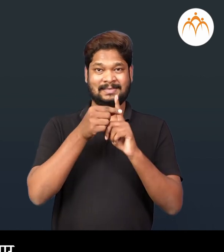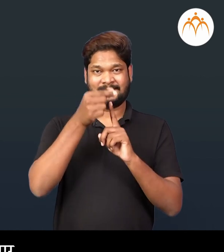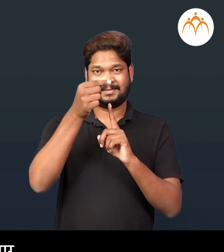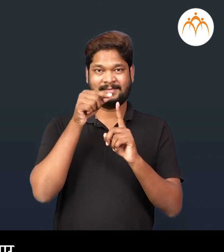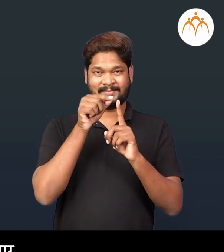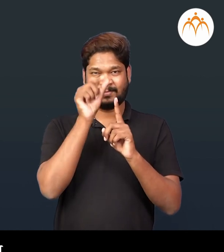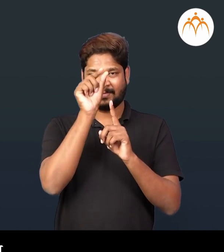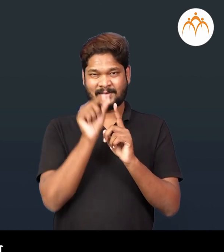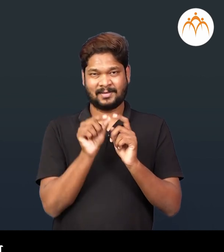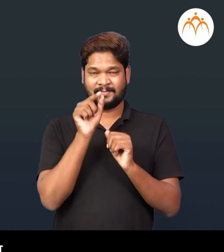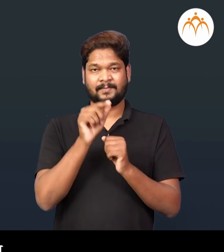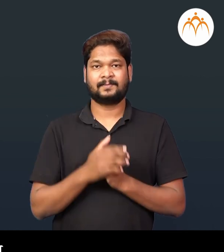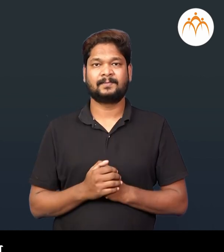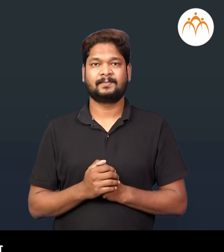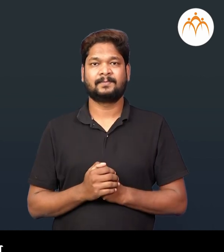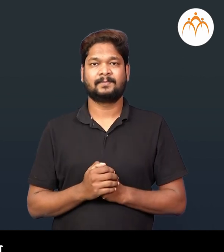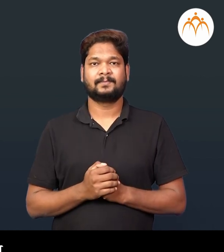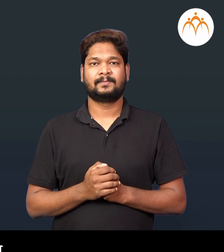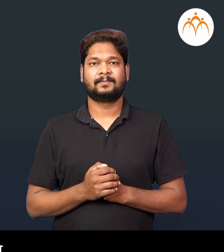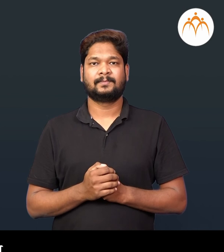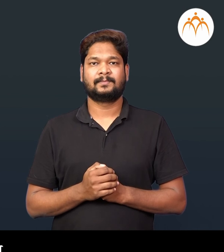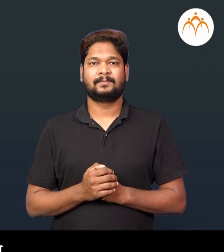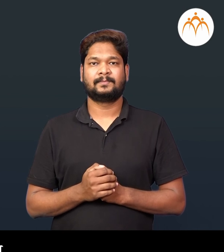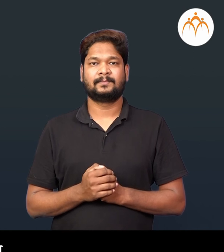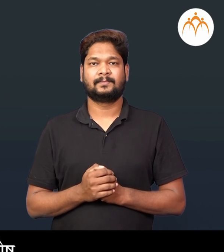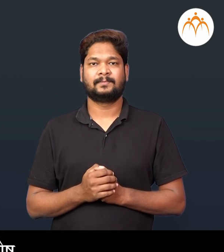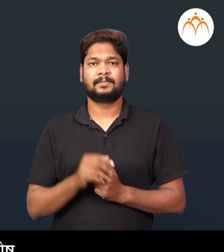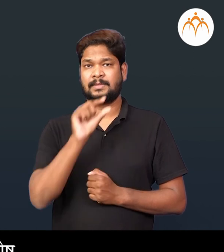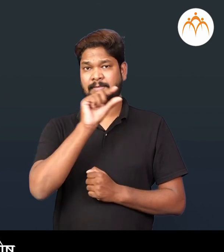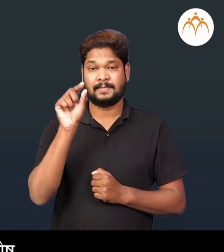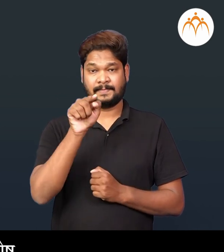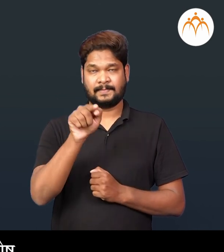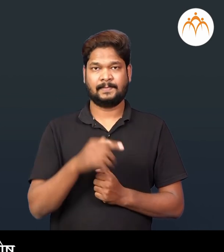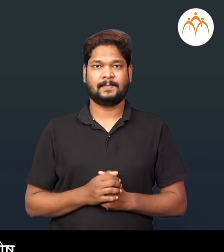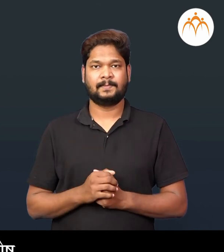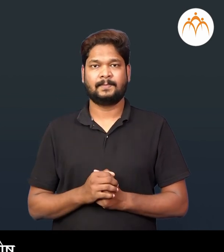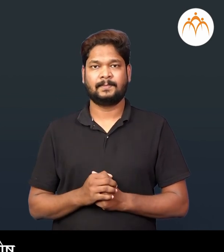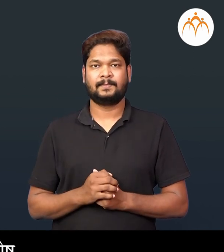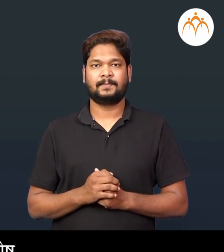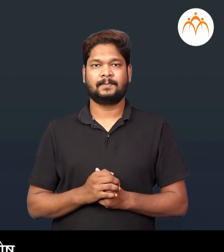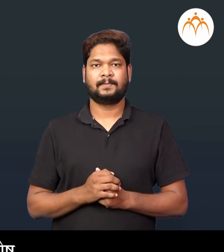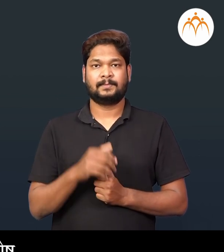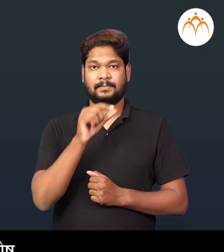पुमंग, परागकोष,